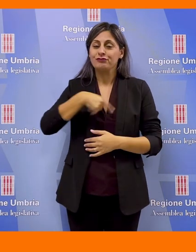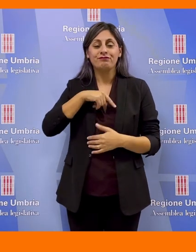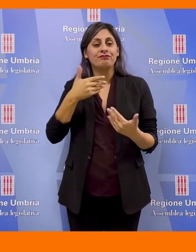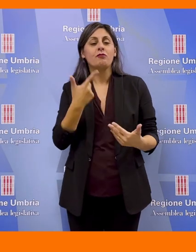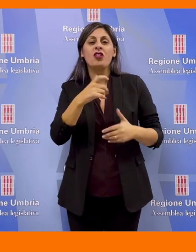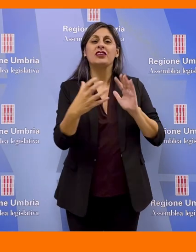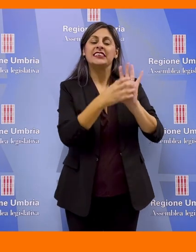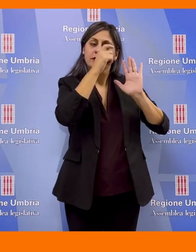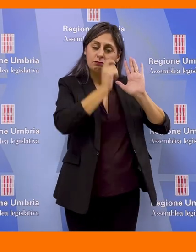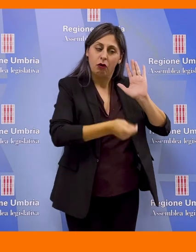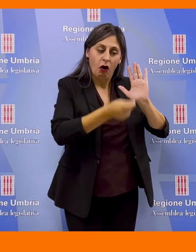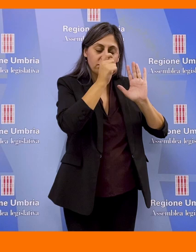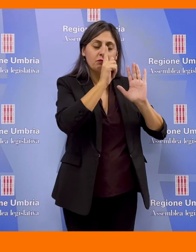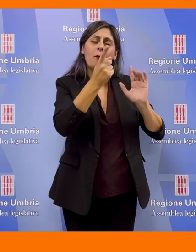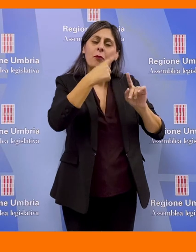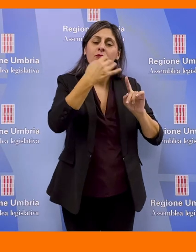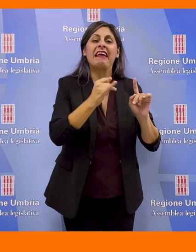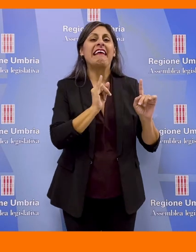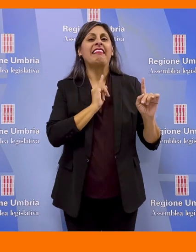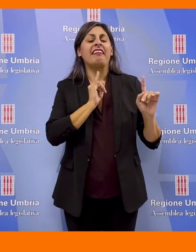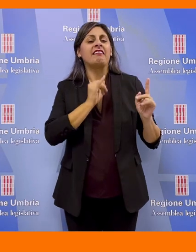non a un simbolo, ma ad una identità intera.